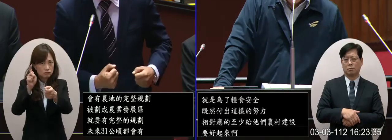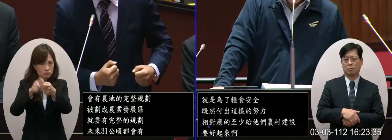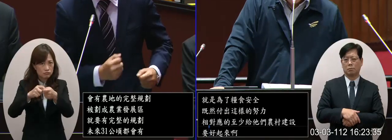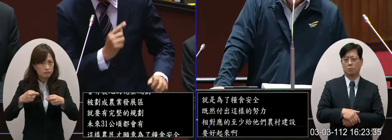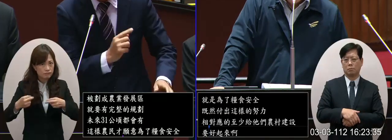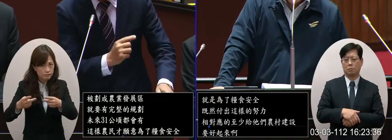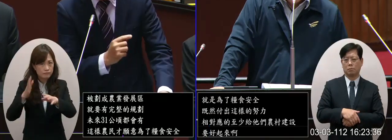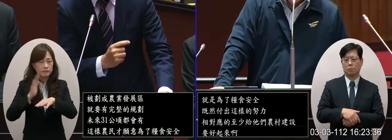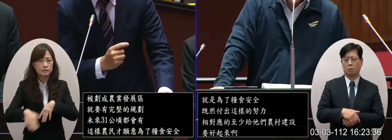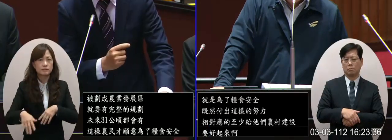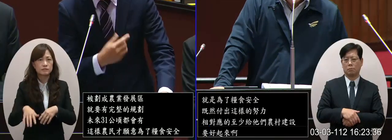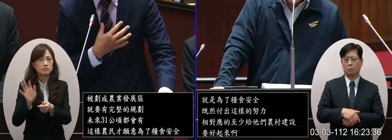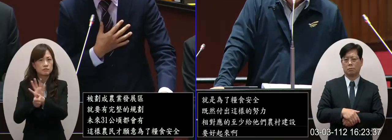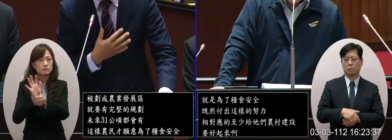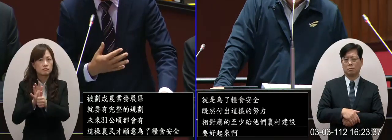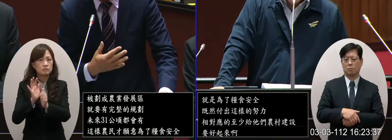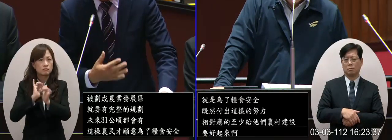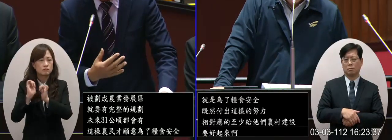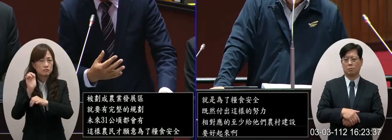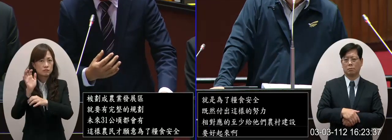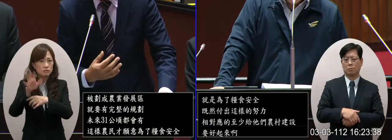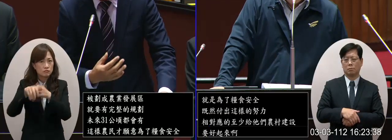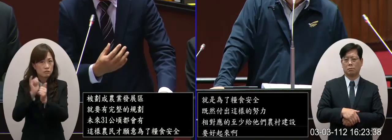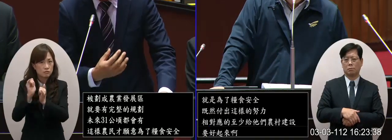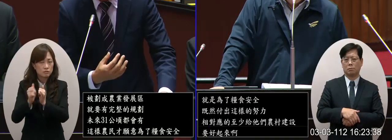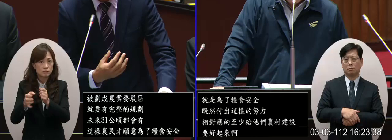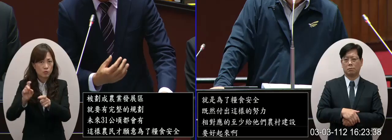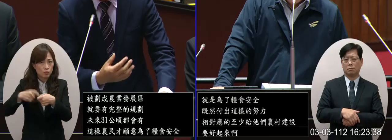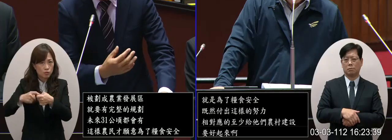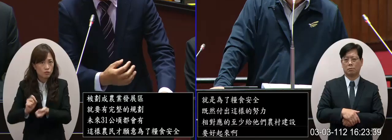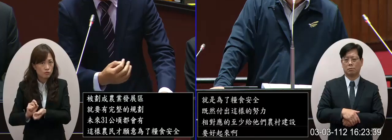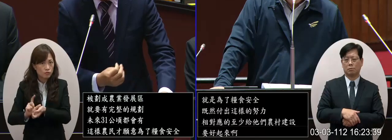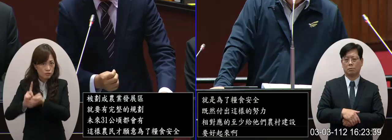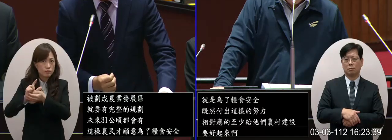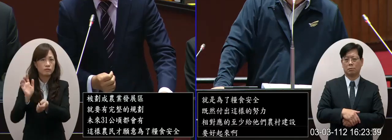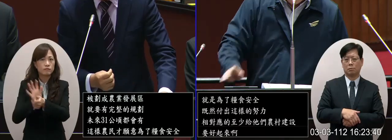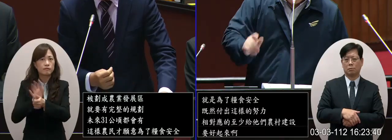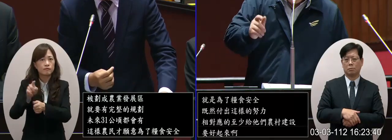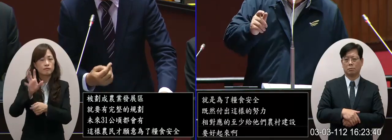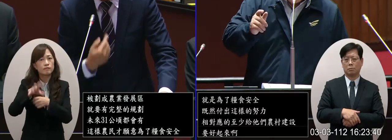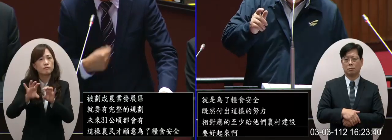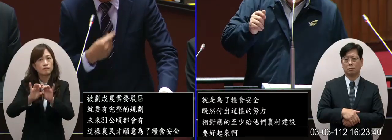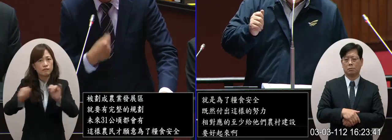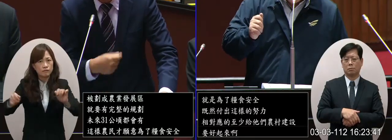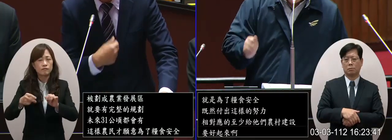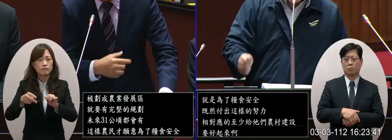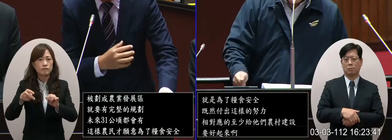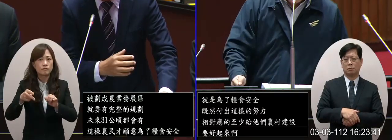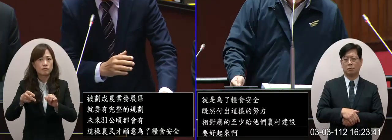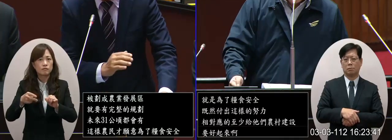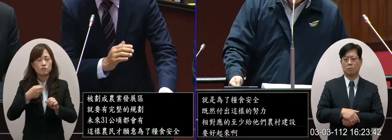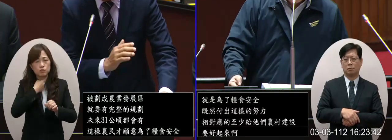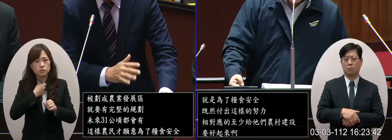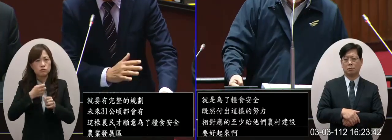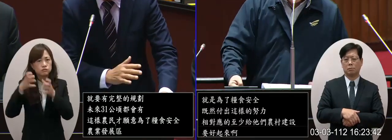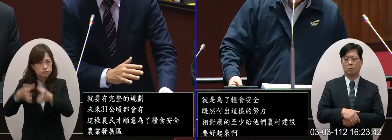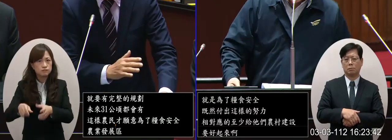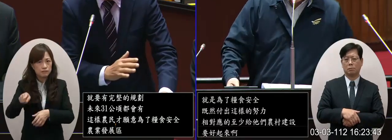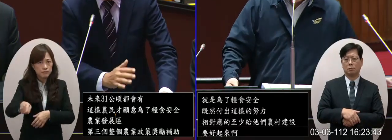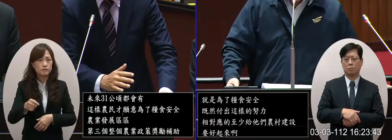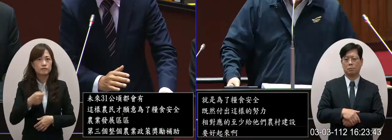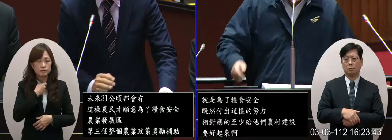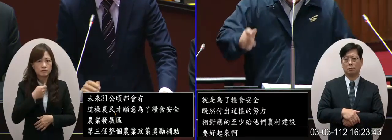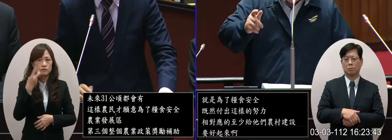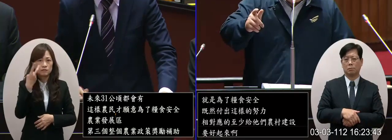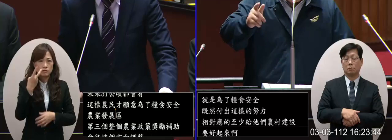將農民收入增加了他也才樂於讓整個農地化在農業發展區所以我們的農委會裡面也配套